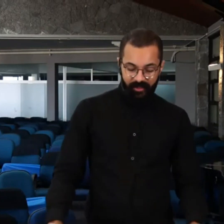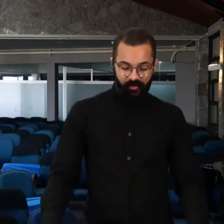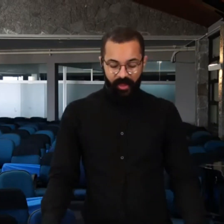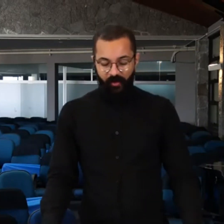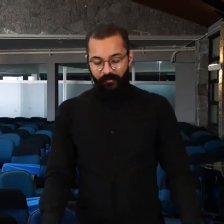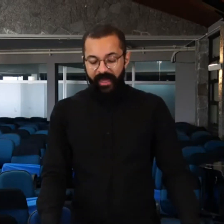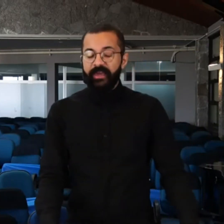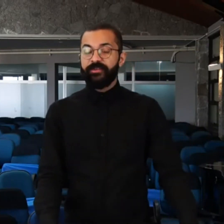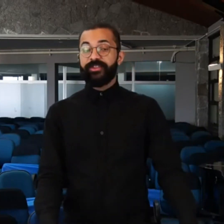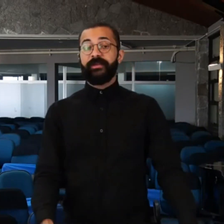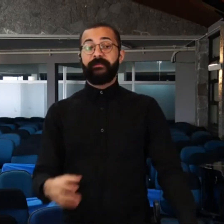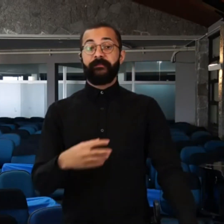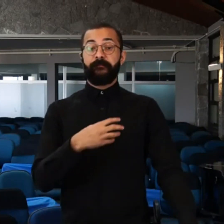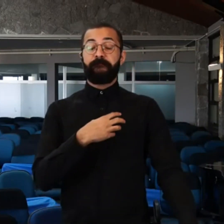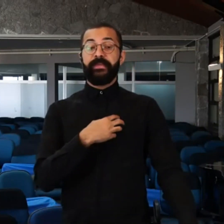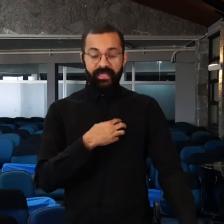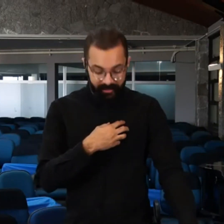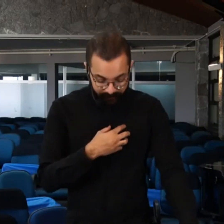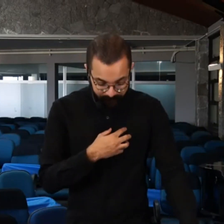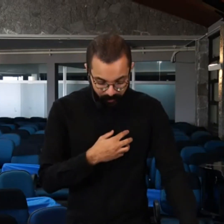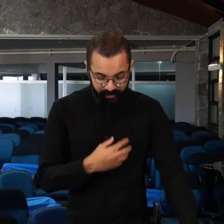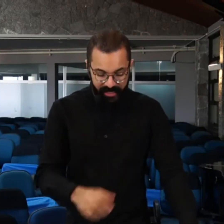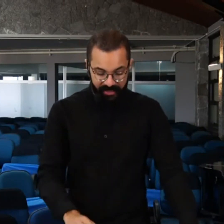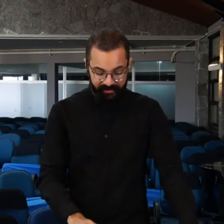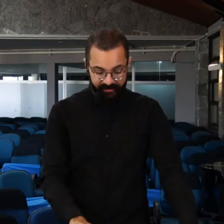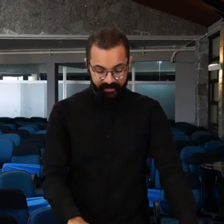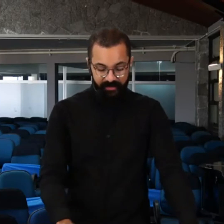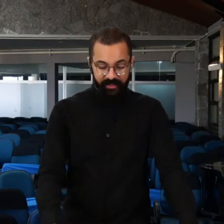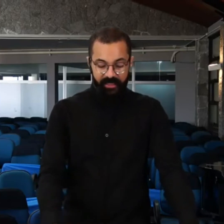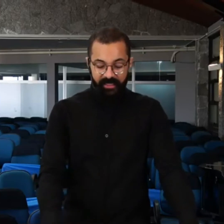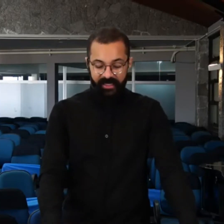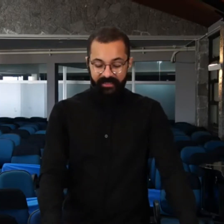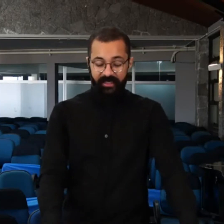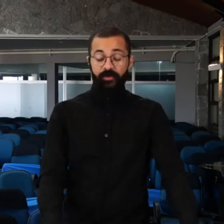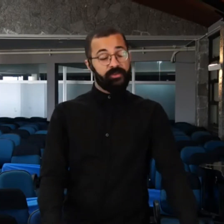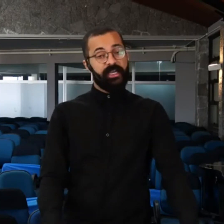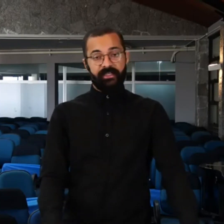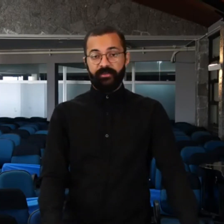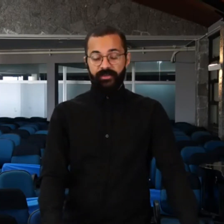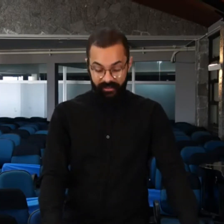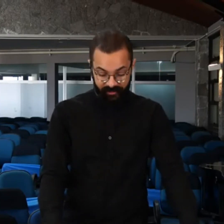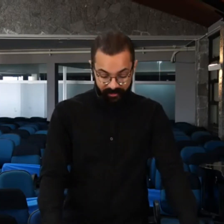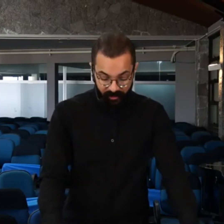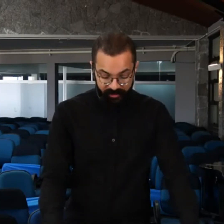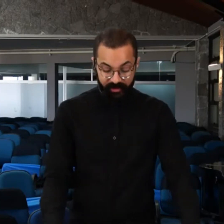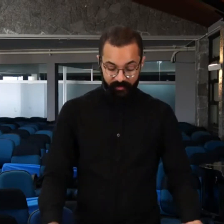é um meio de me moldar em quem Deus quer que eu seja. Note isso,